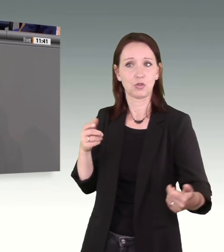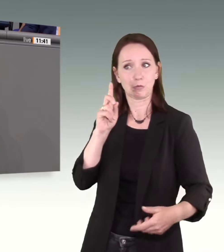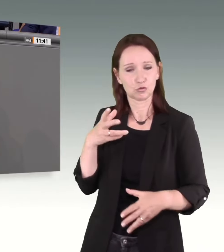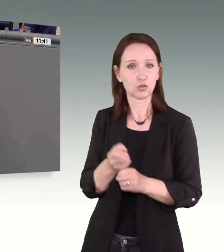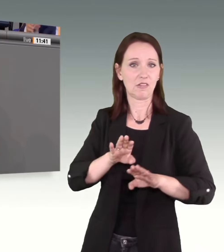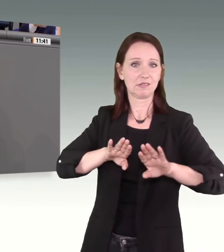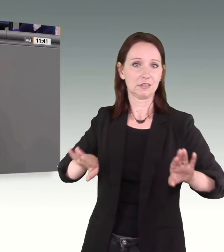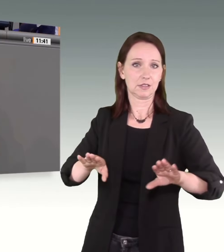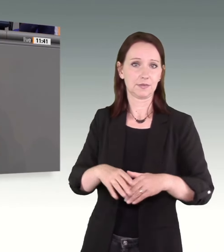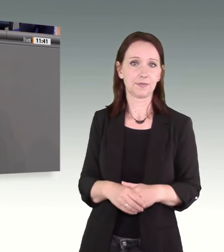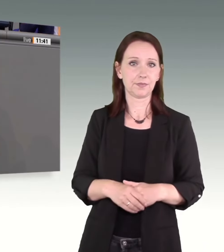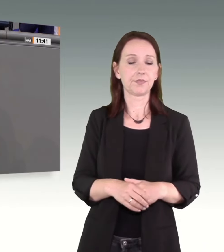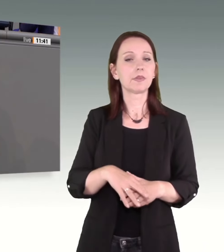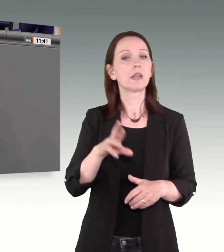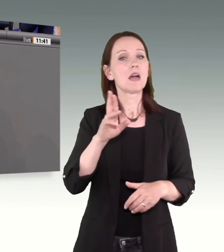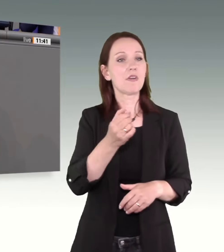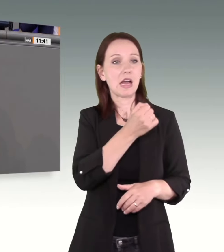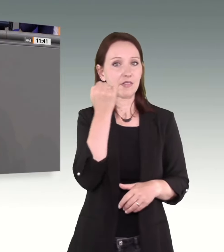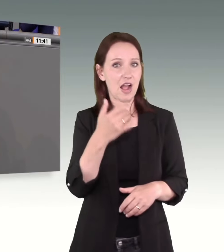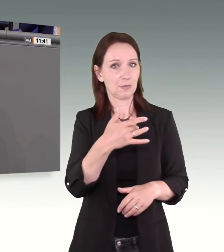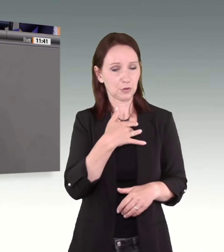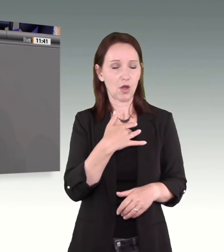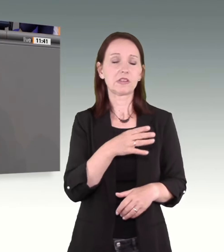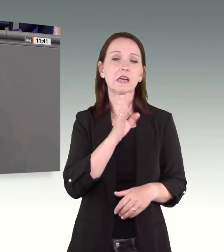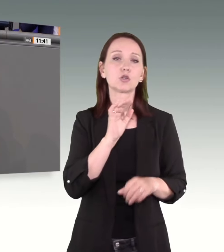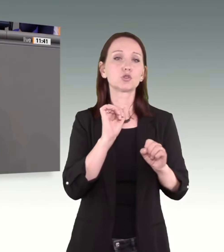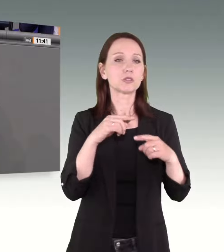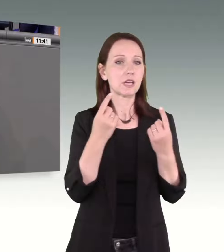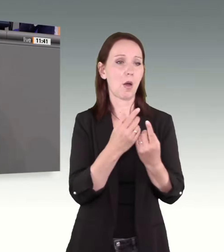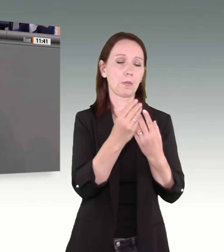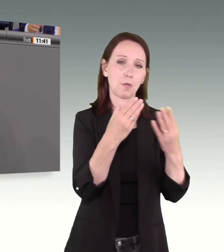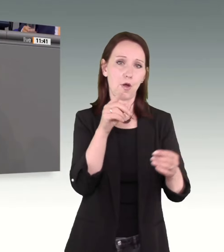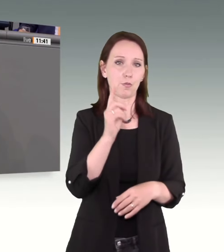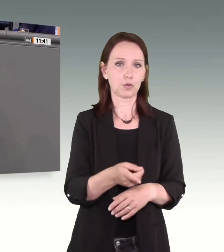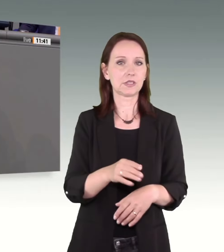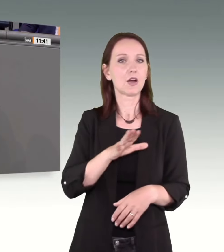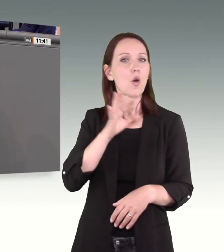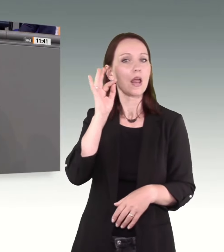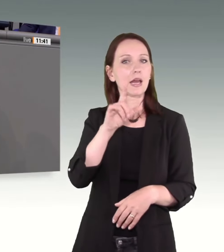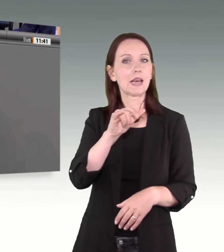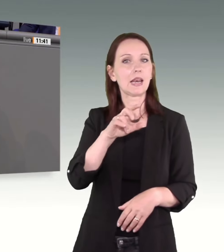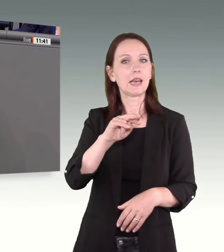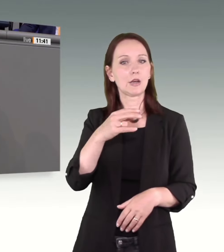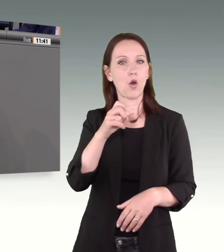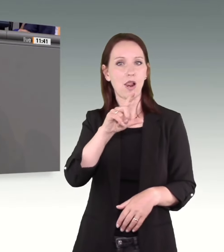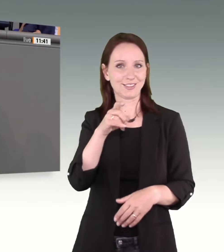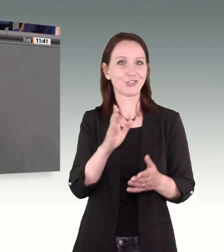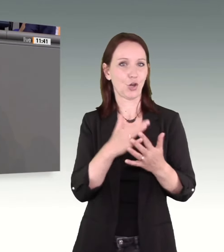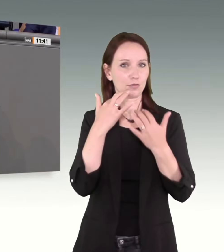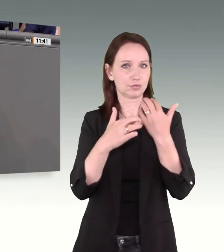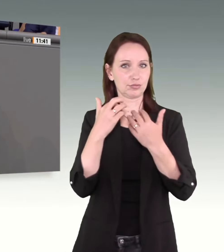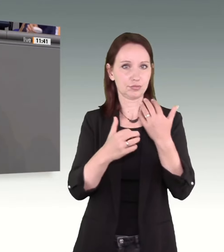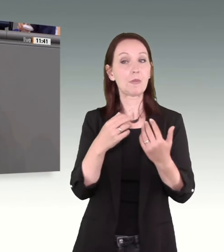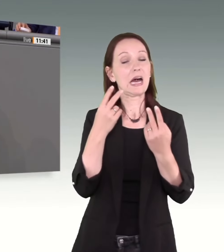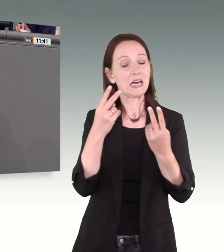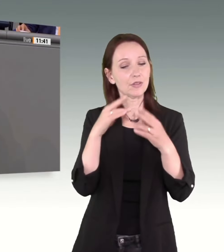von Gewalt Betroffenen ausreichend Schutzräume bieten. Das hat die Kollegin Lindholz auch ausgeführt. Und diese finanziell auf eine stabile